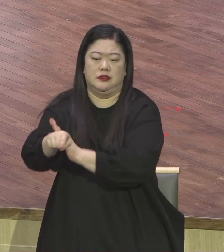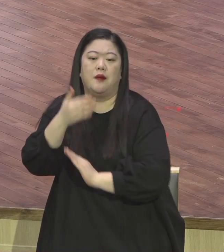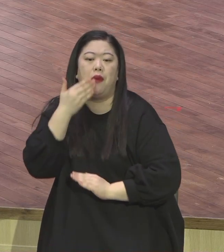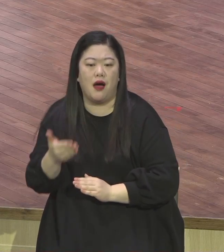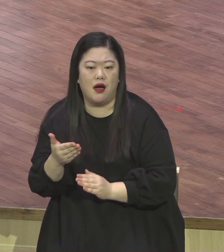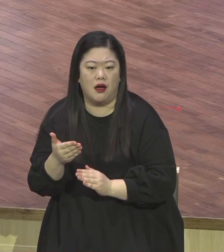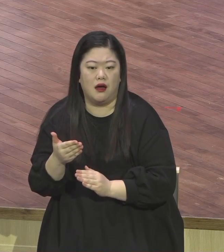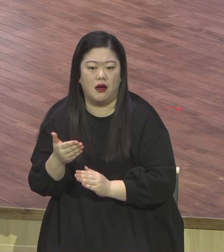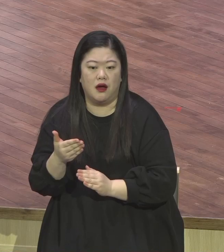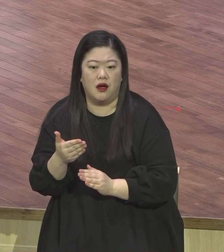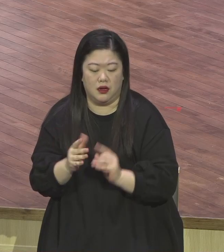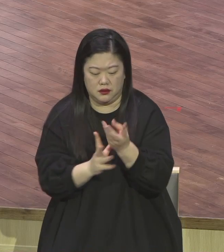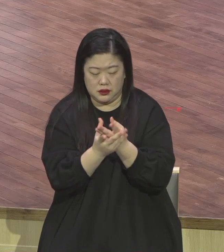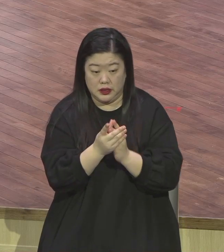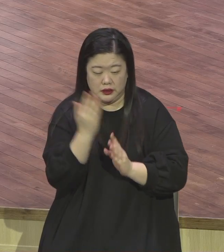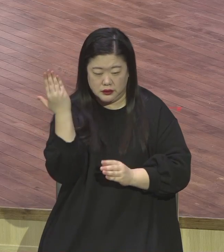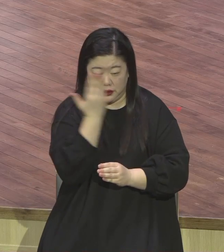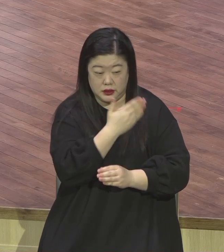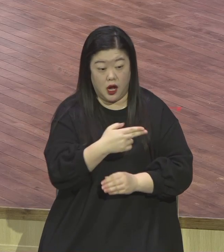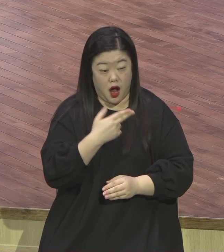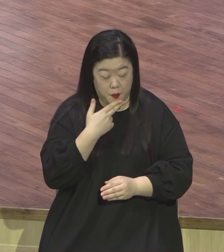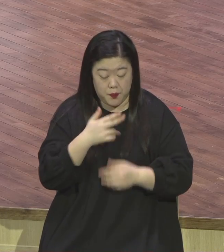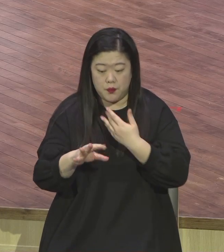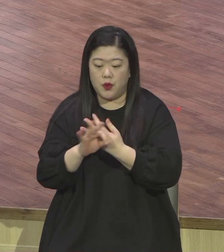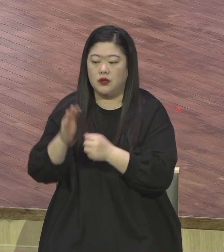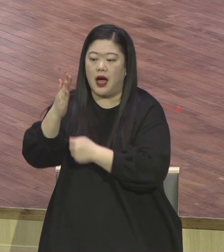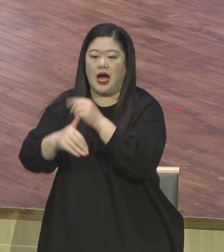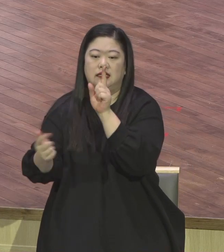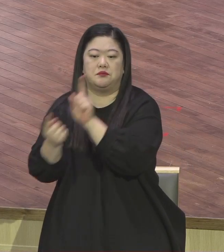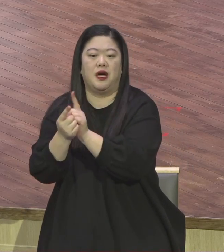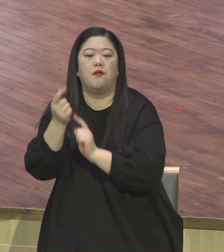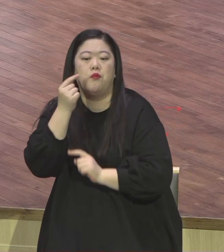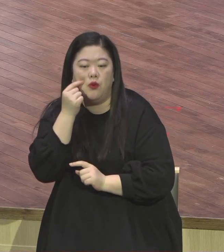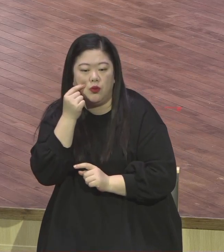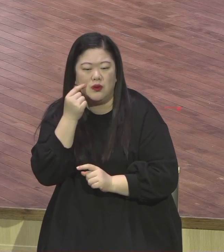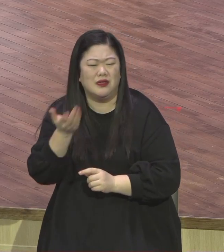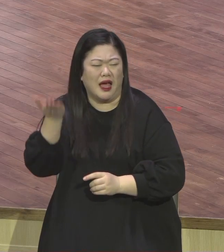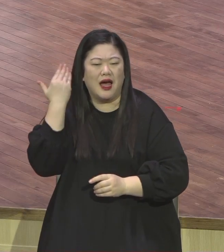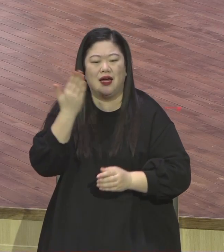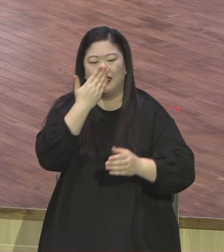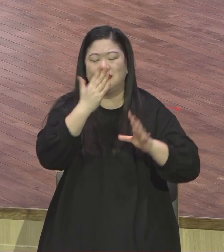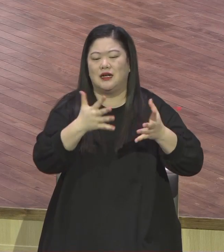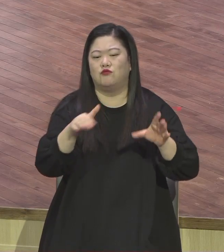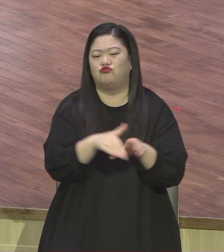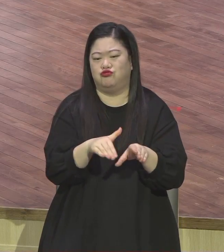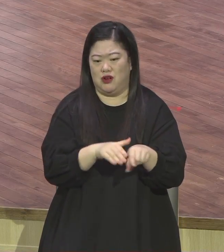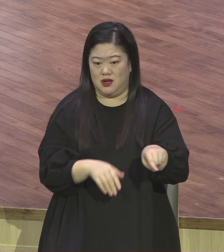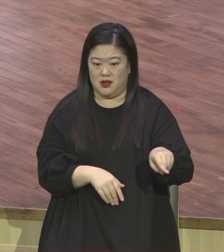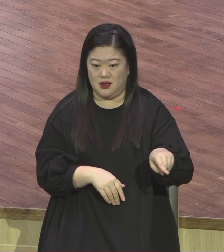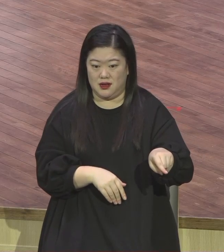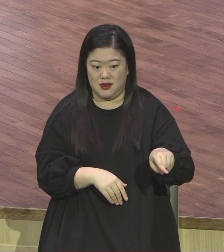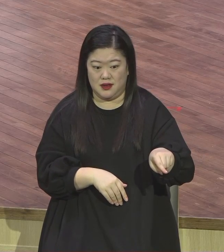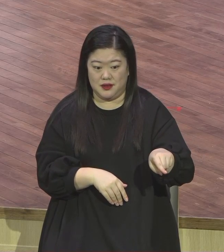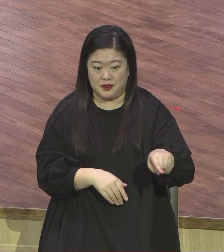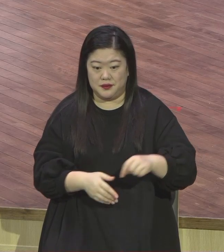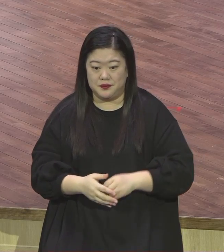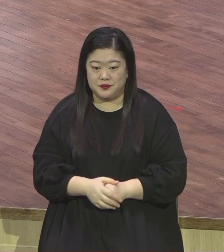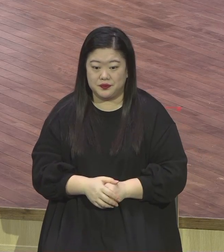하나님 앞에 설 수 있는 사람은 반드시 전결한 사람이래요 전결 그래서 주로기